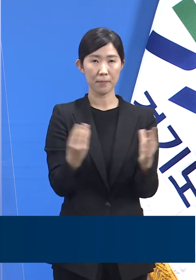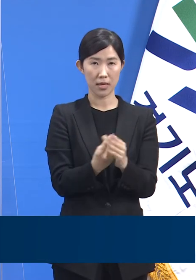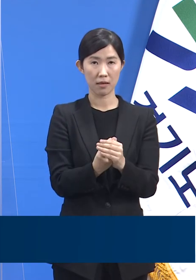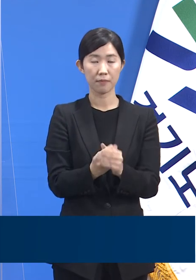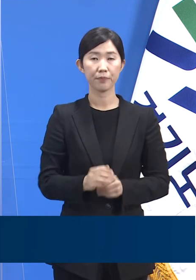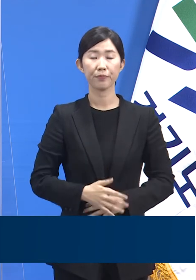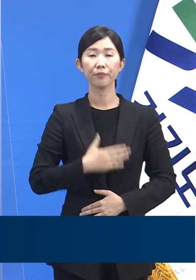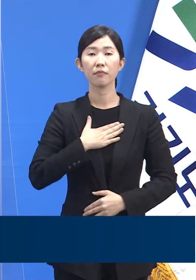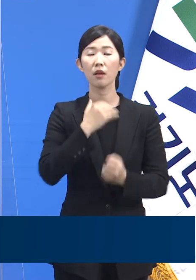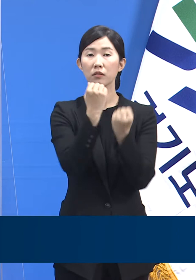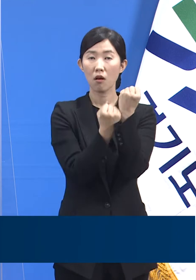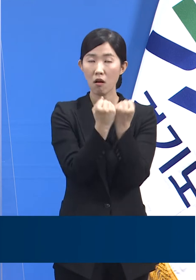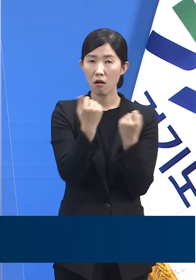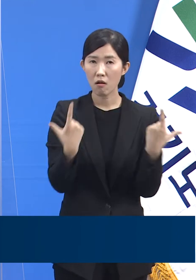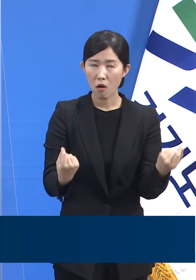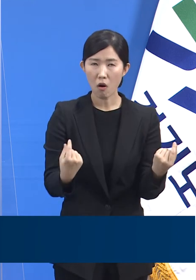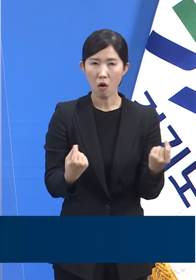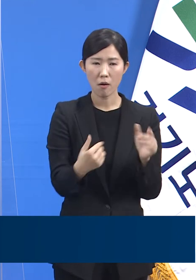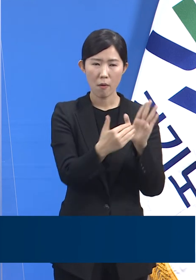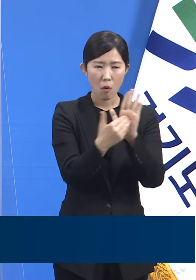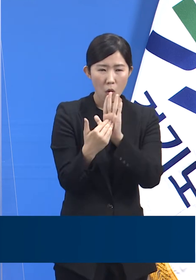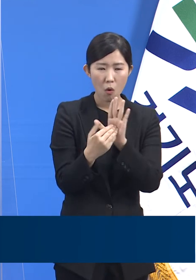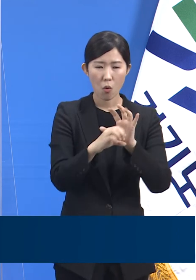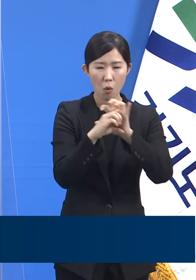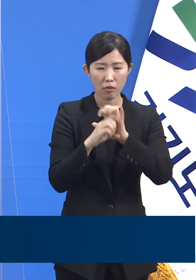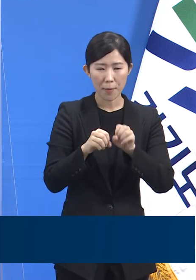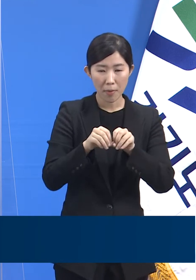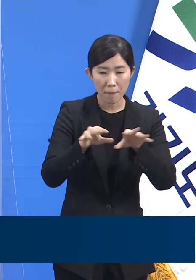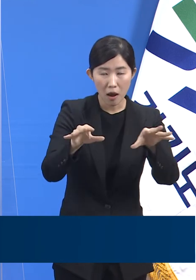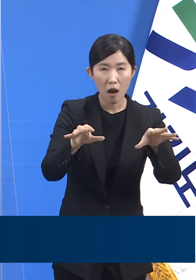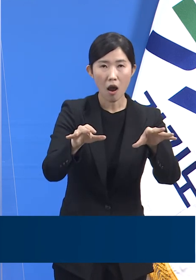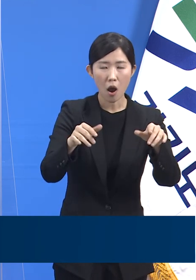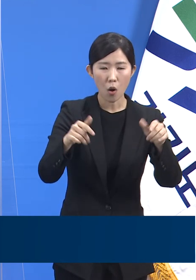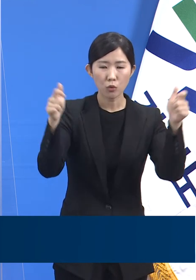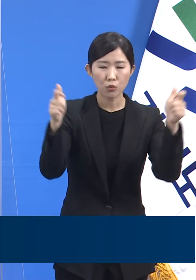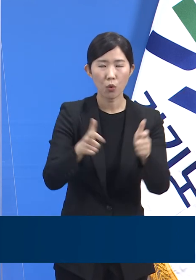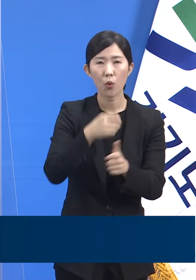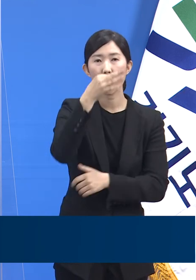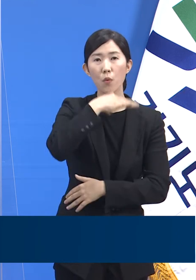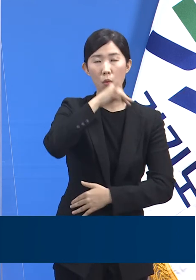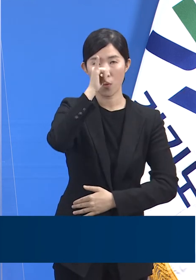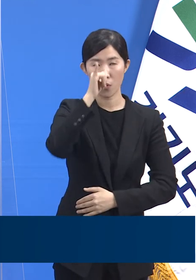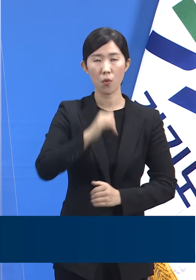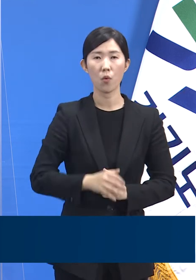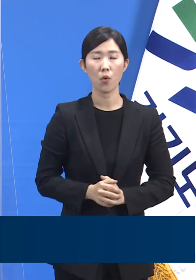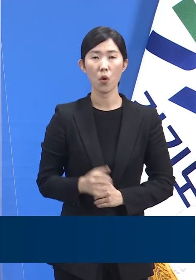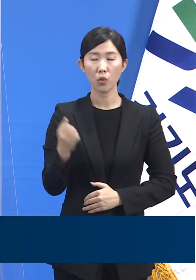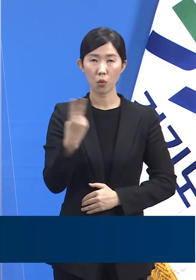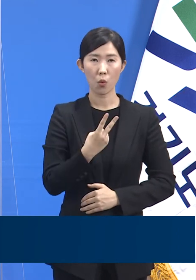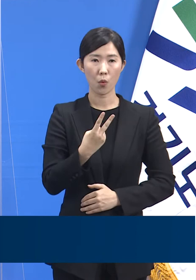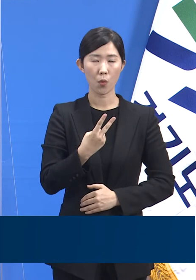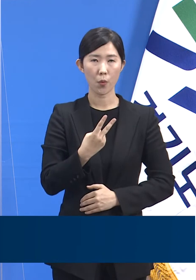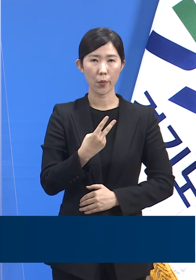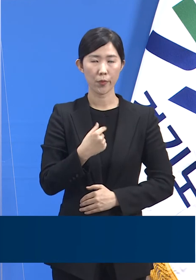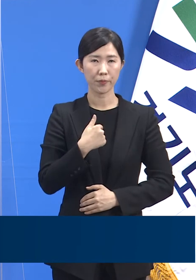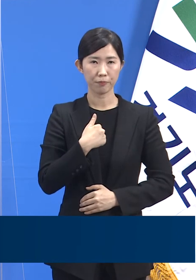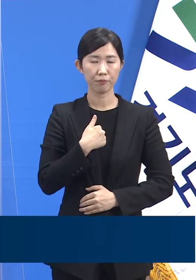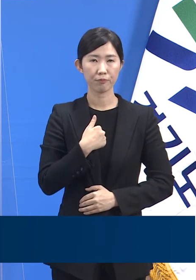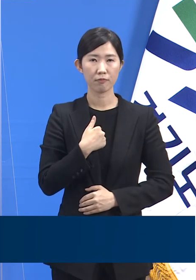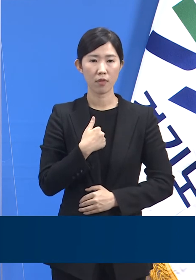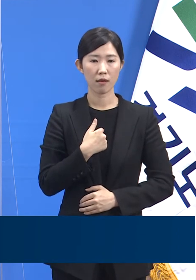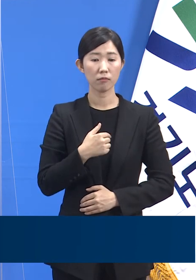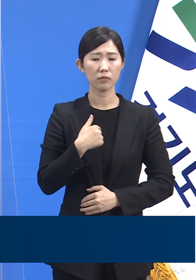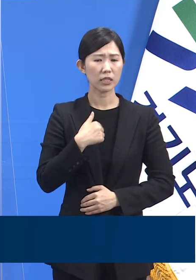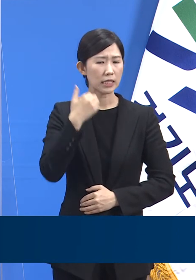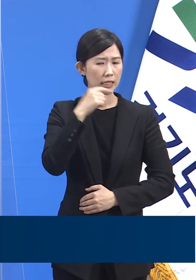설명드린 바와 같은 방역 효과가 있었고 신분 안정성이 보장되는 무료검사에 대한 수요가 많았기